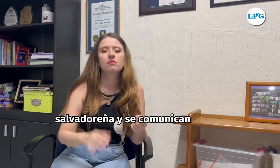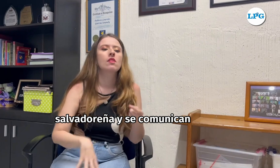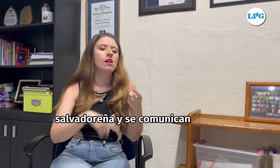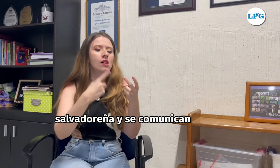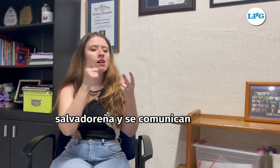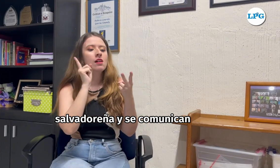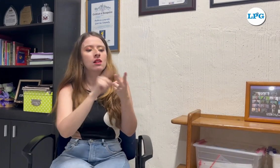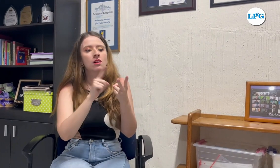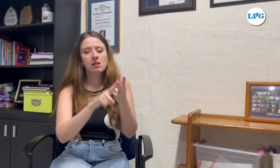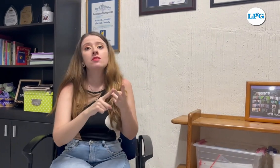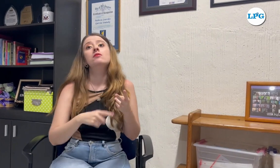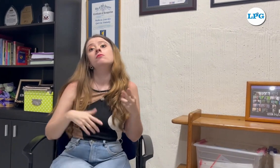se comunican.